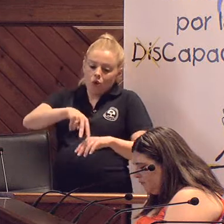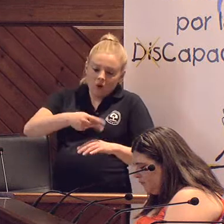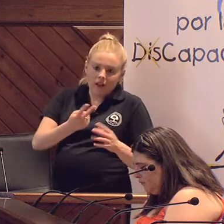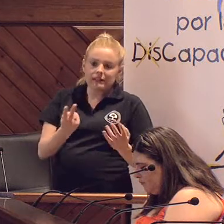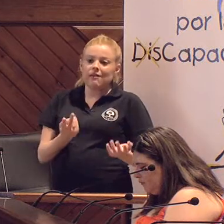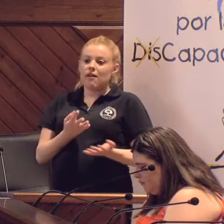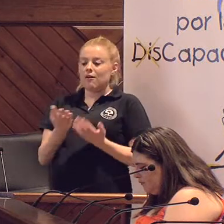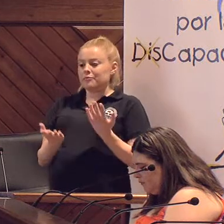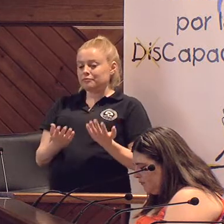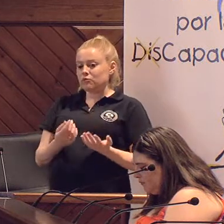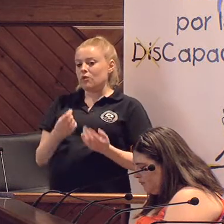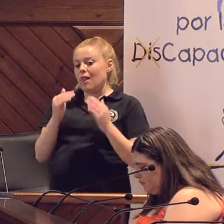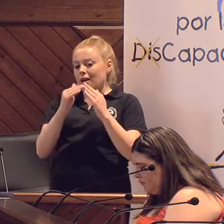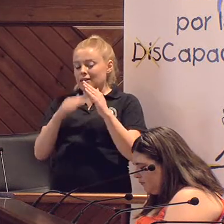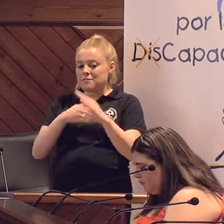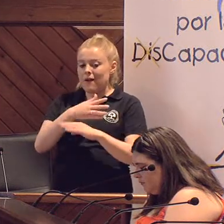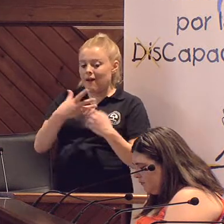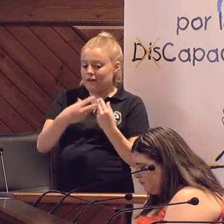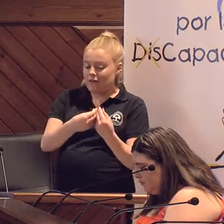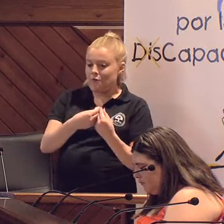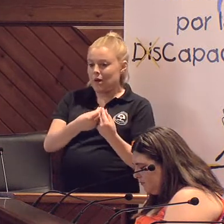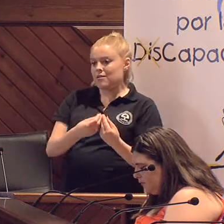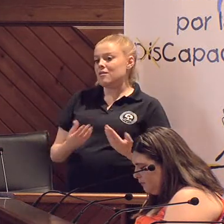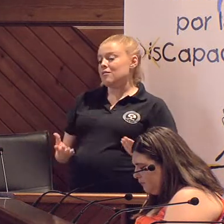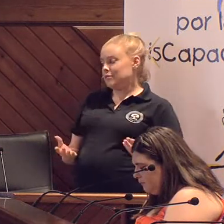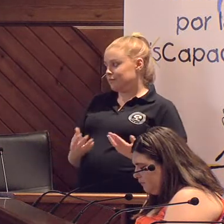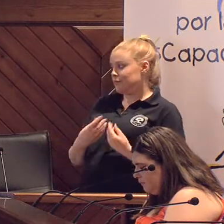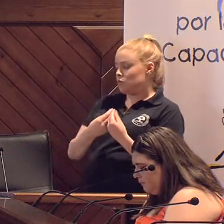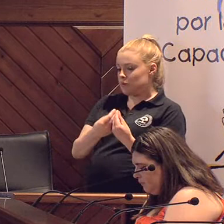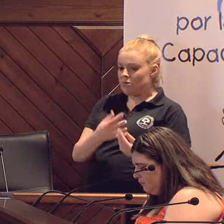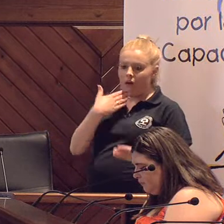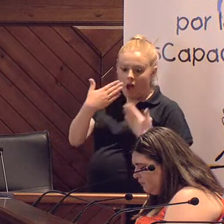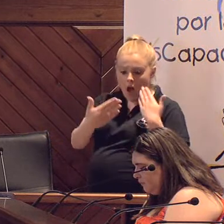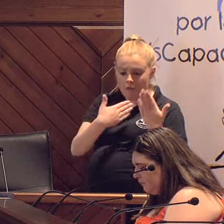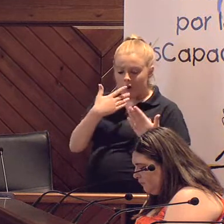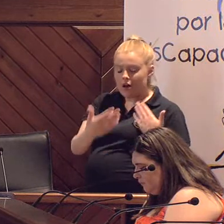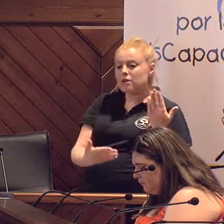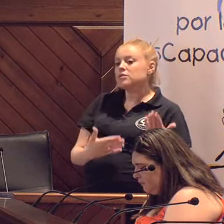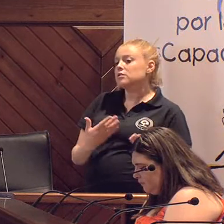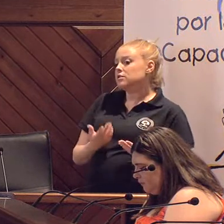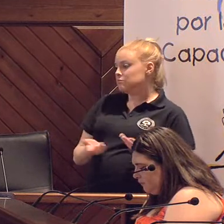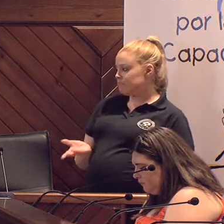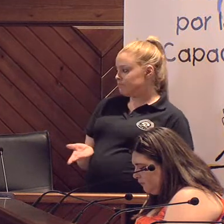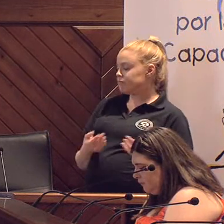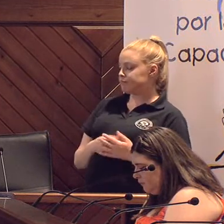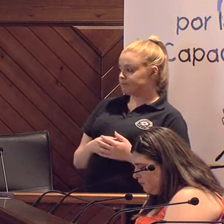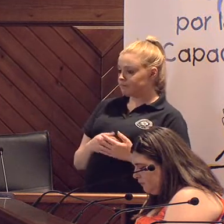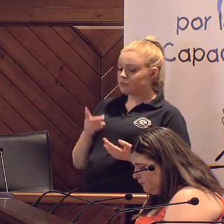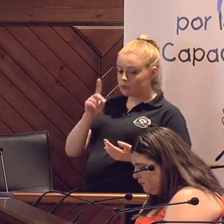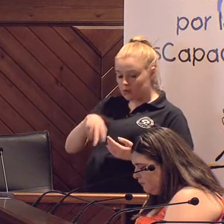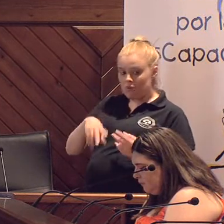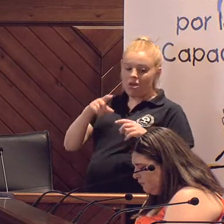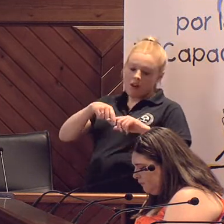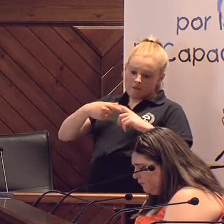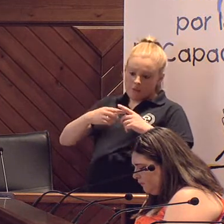o que van a la casa y acompañan, porque se dedican a acompañamiento, a hablar con ellos, en fin, estar con ellos, pues también tienen ese